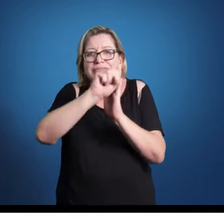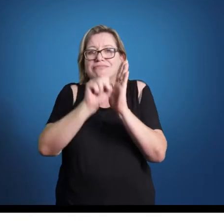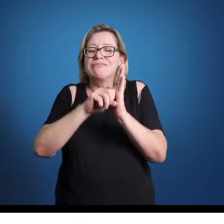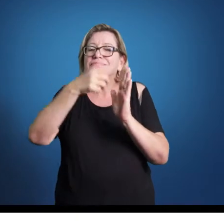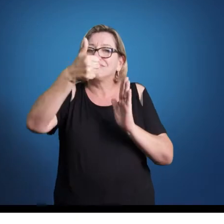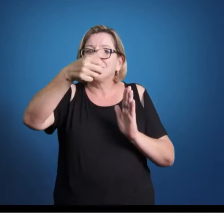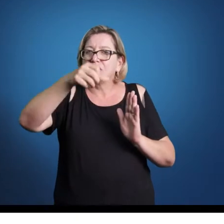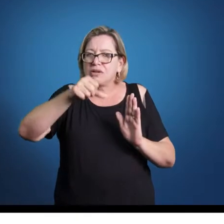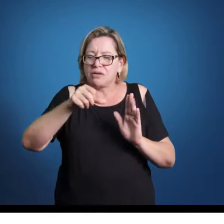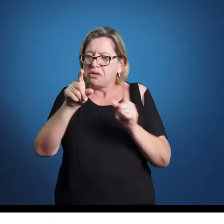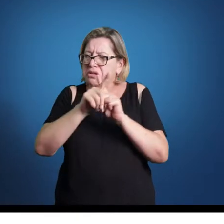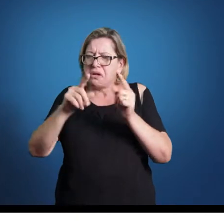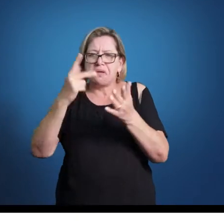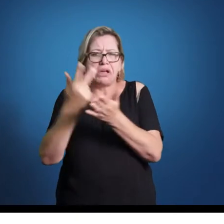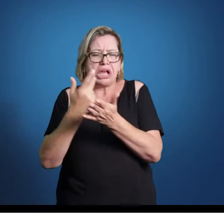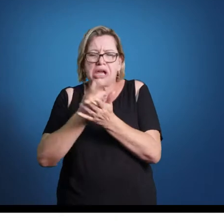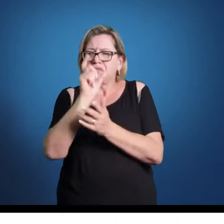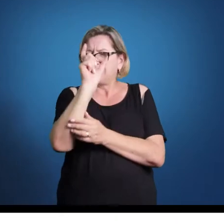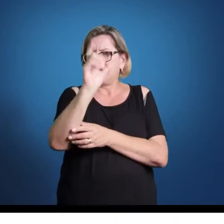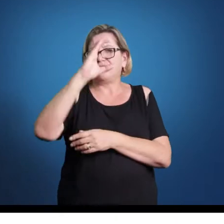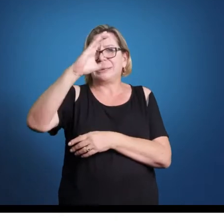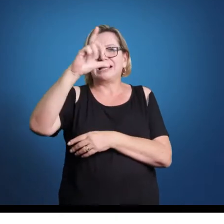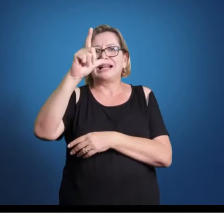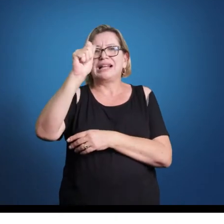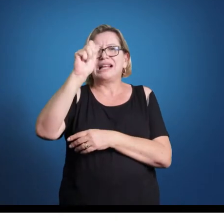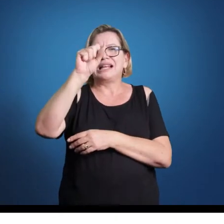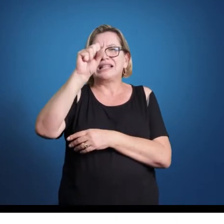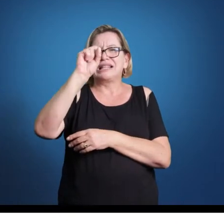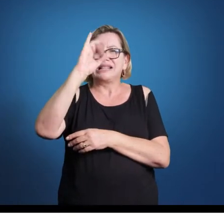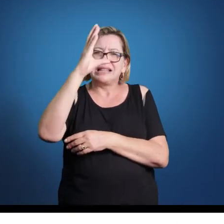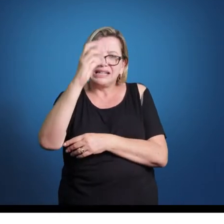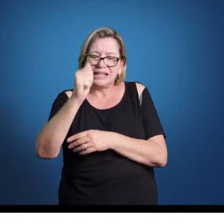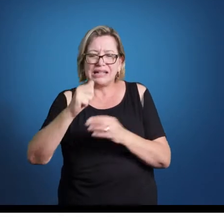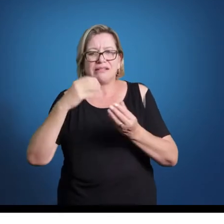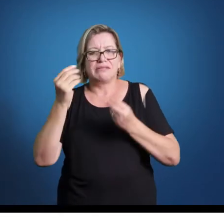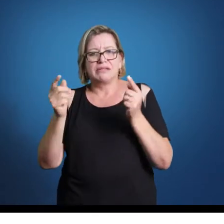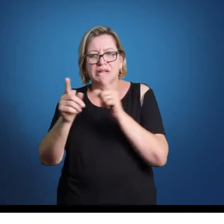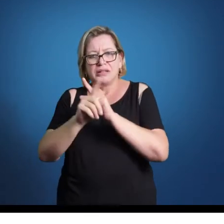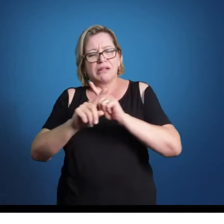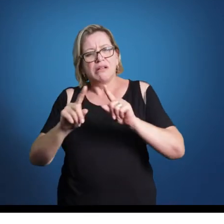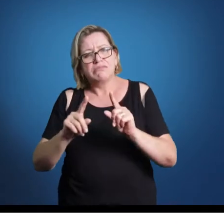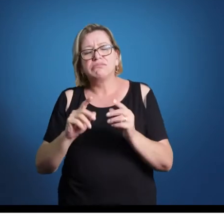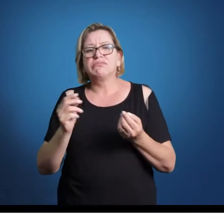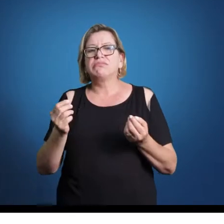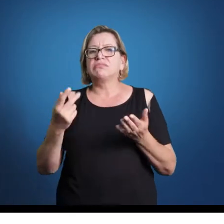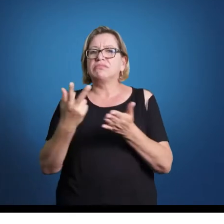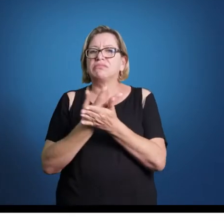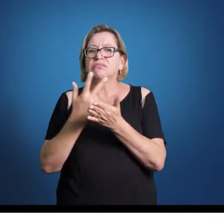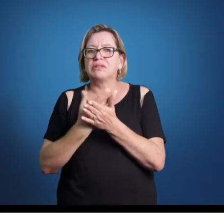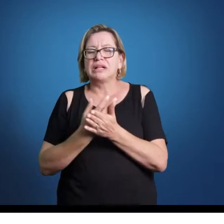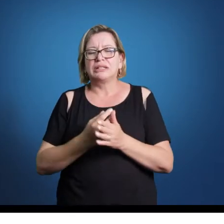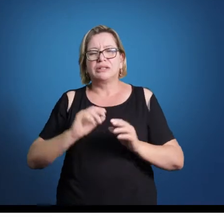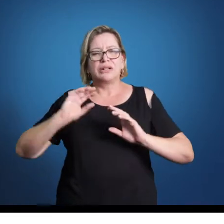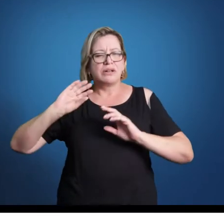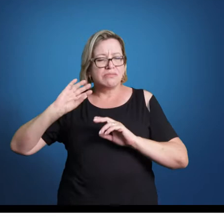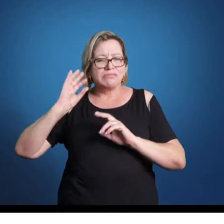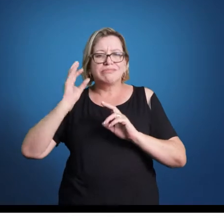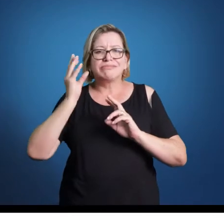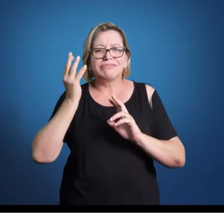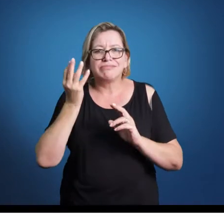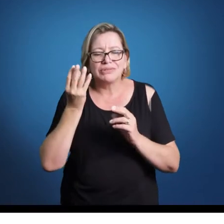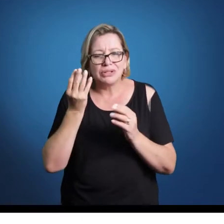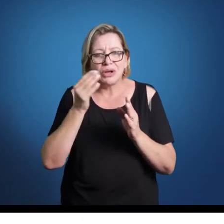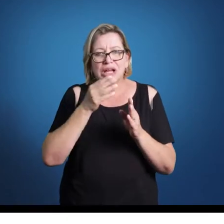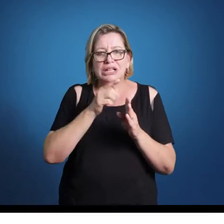usa comumente, então se se usa, está certo. Quando a pessoa diz música clássica, ela está se referindo a toda a música que foi produzida no barroco, no clássico e no